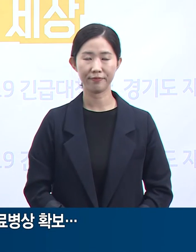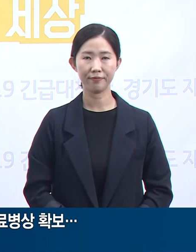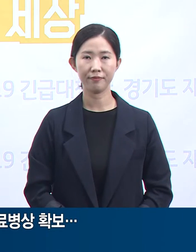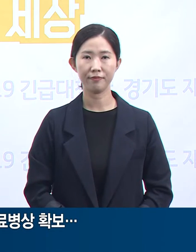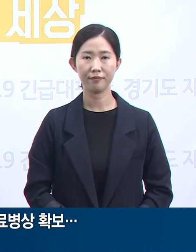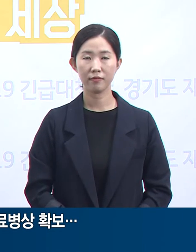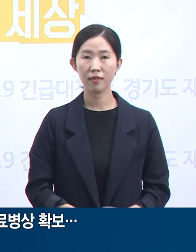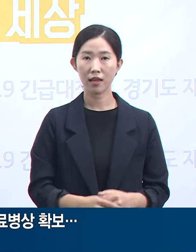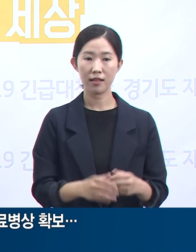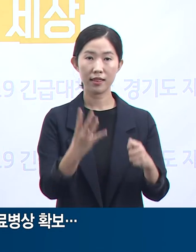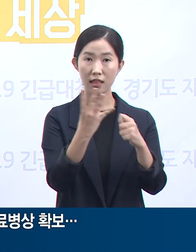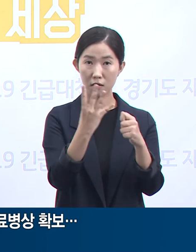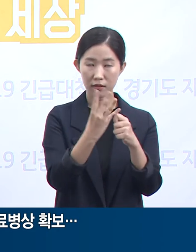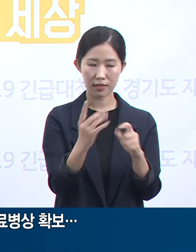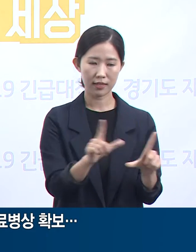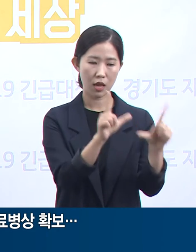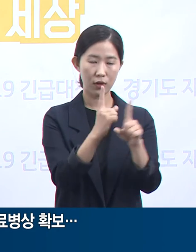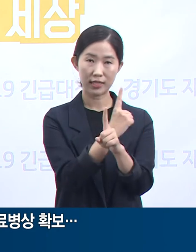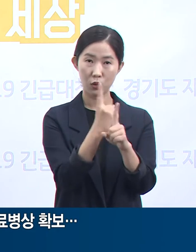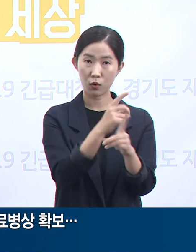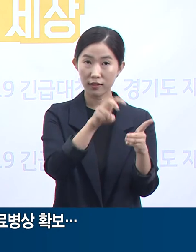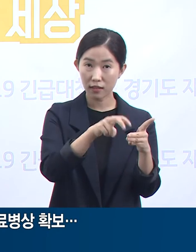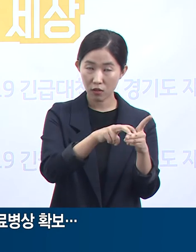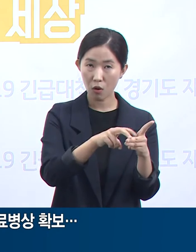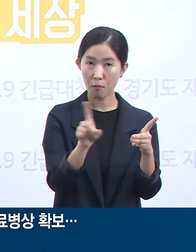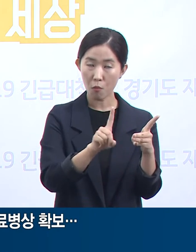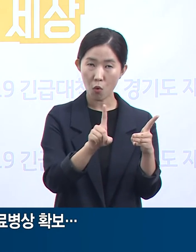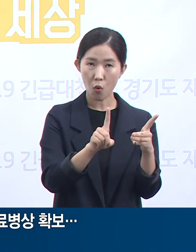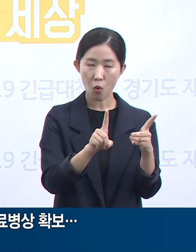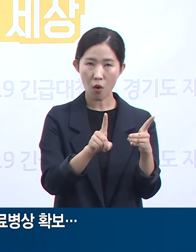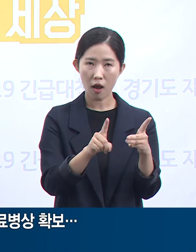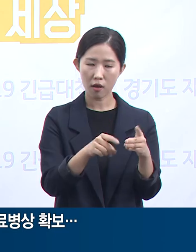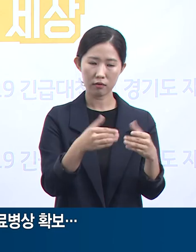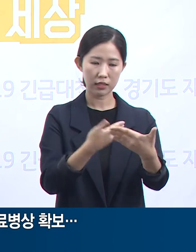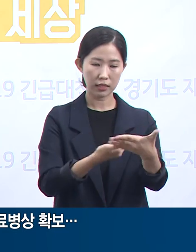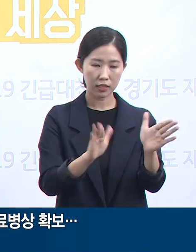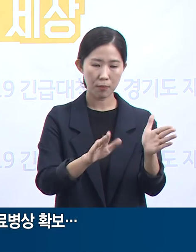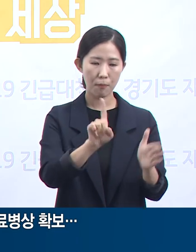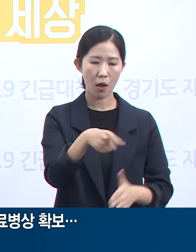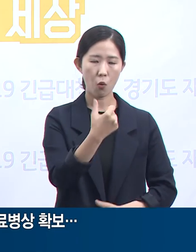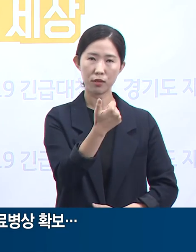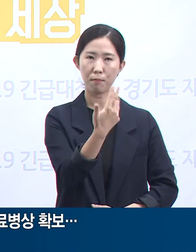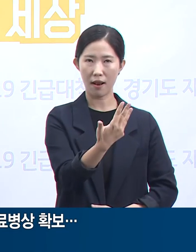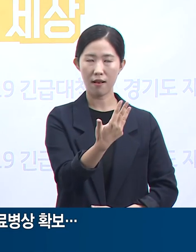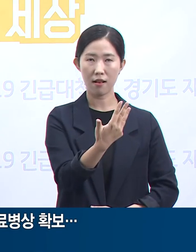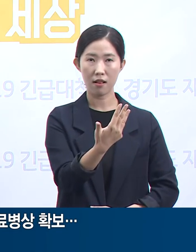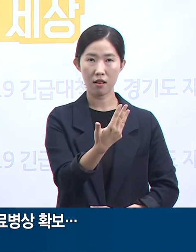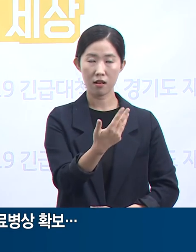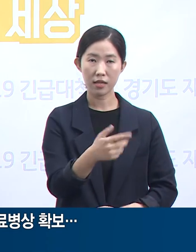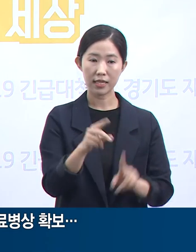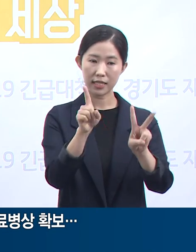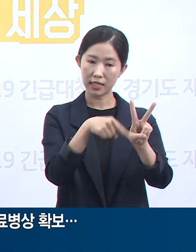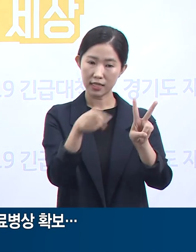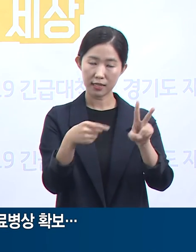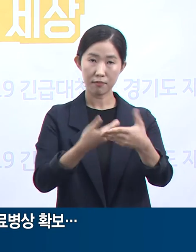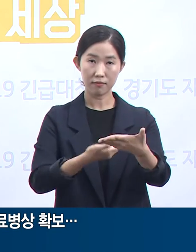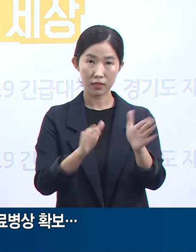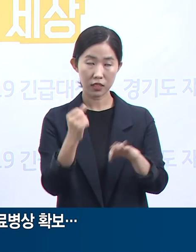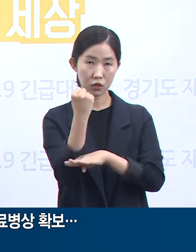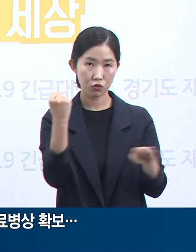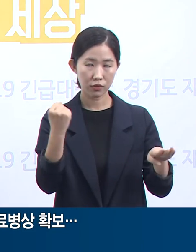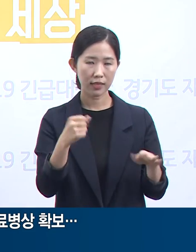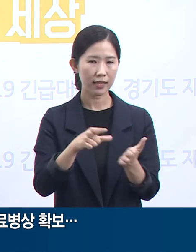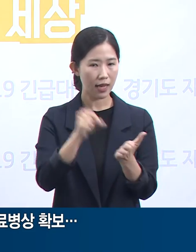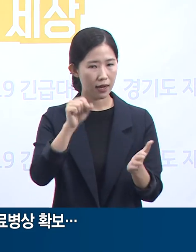제4호 생활치료센터는 총 158실 규모로 2인실 기준 316명을 수용할 수 있습니다.